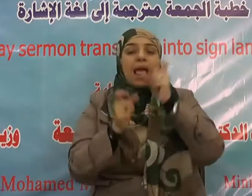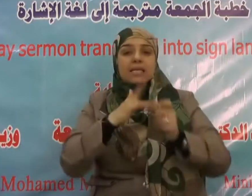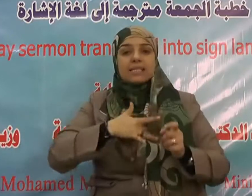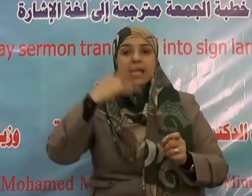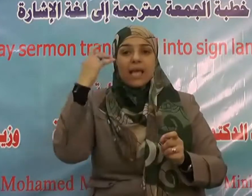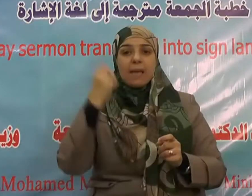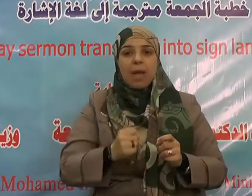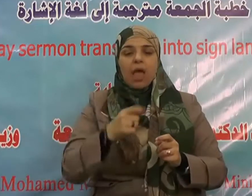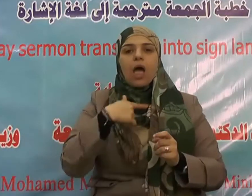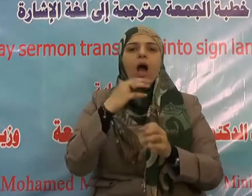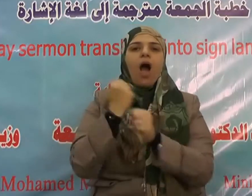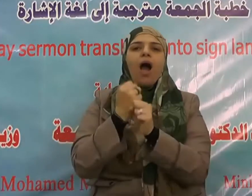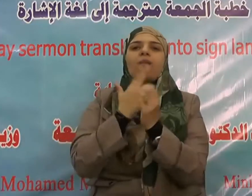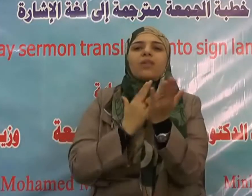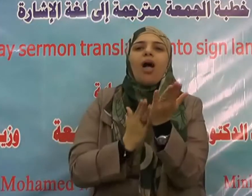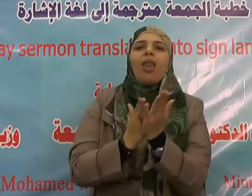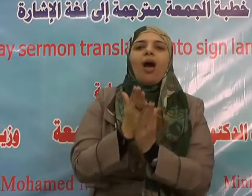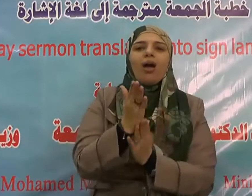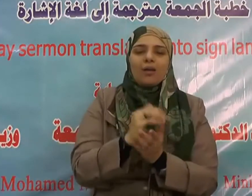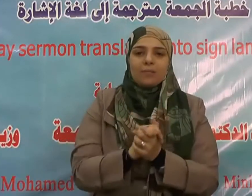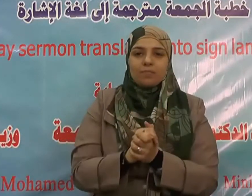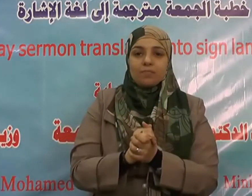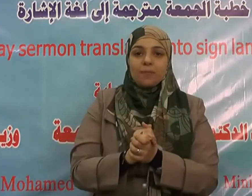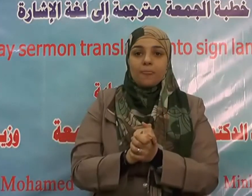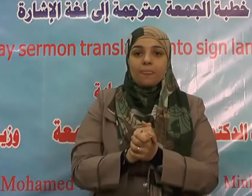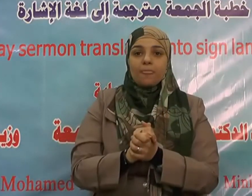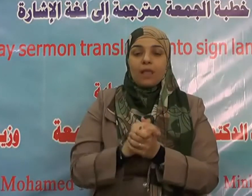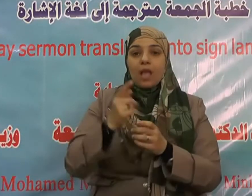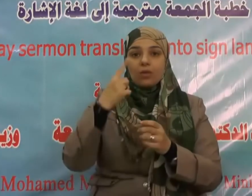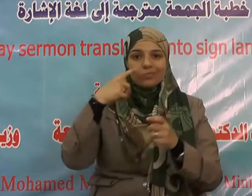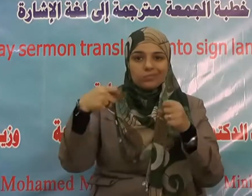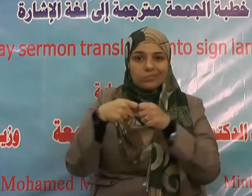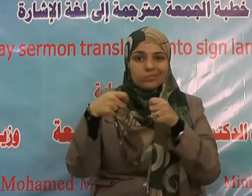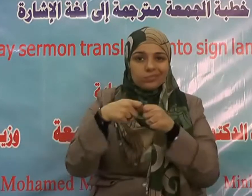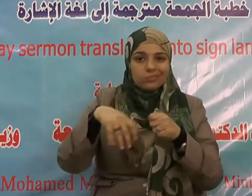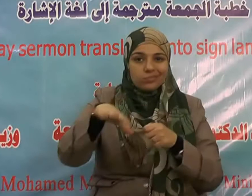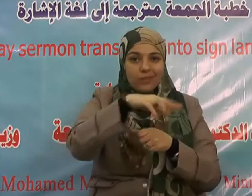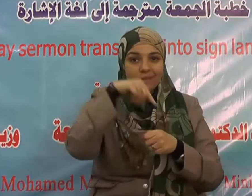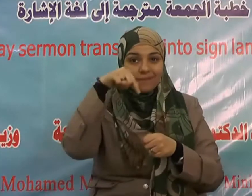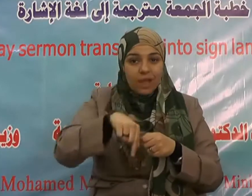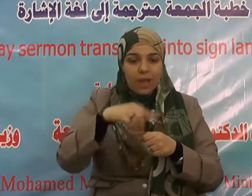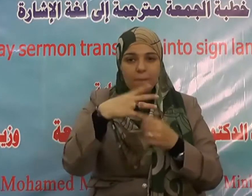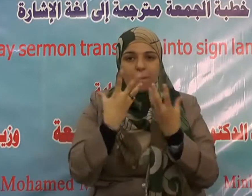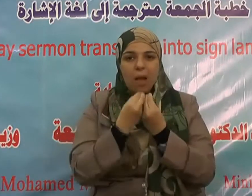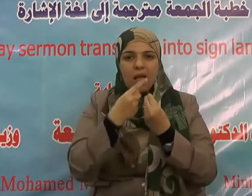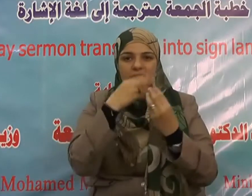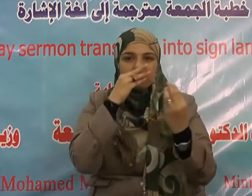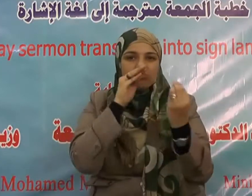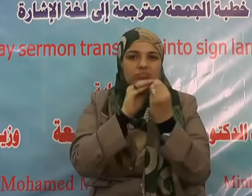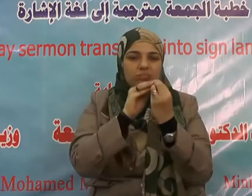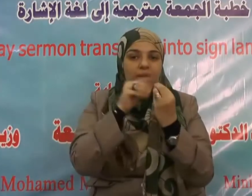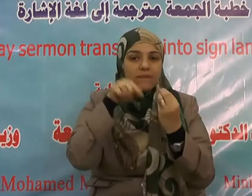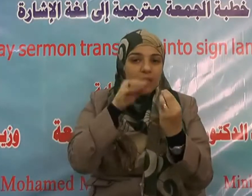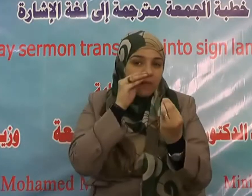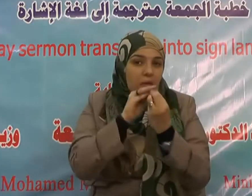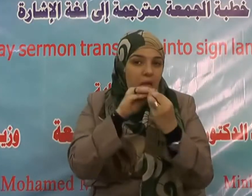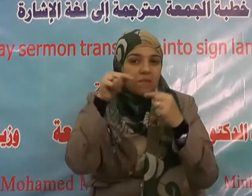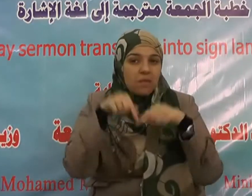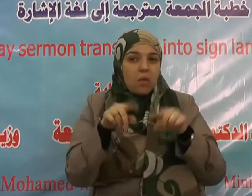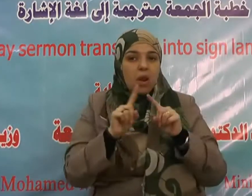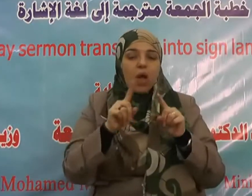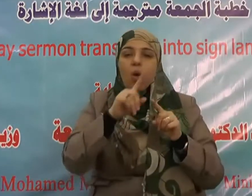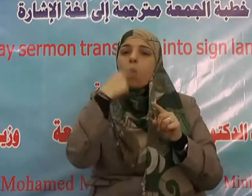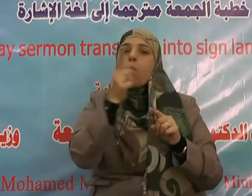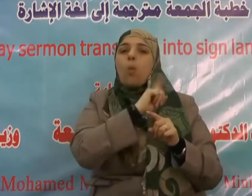وسلم من قتل معاهدا لم يرح رائحة الجنة وإن ريحها